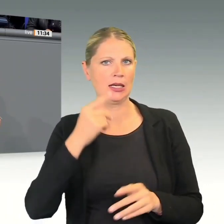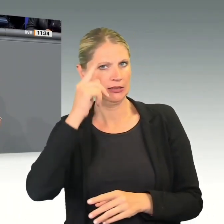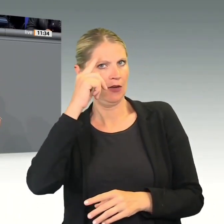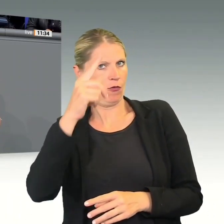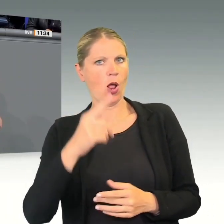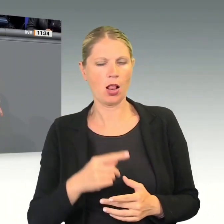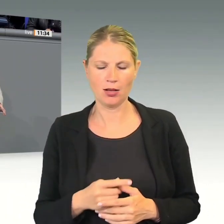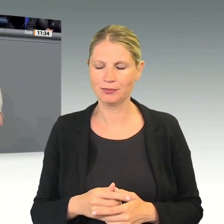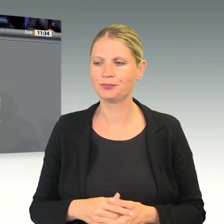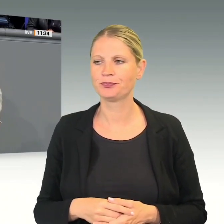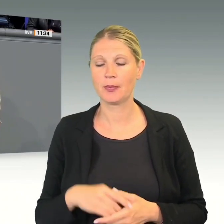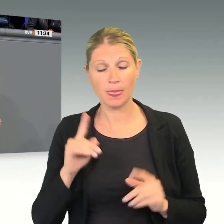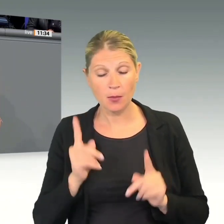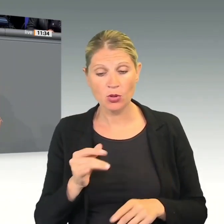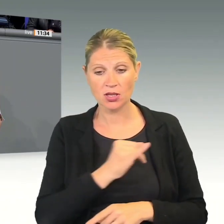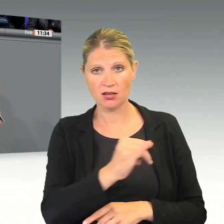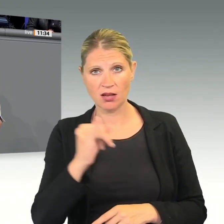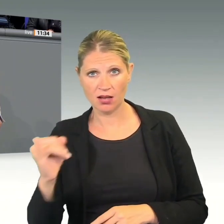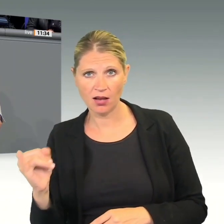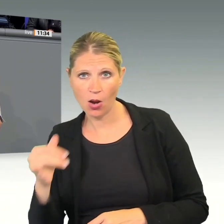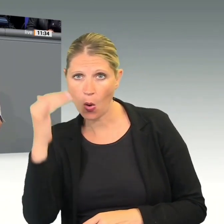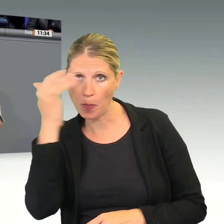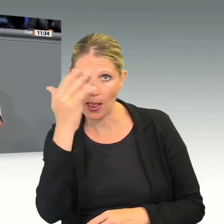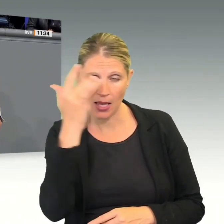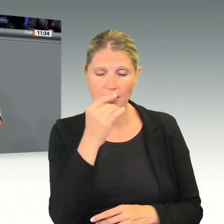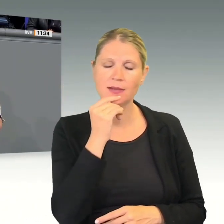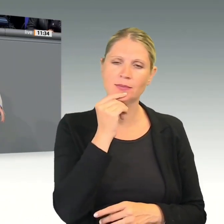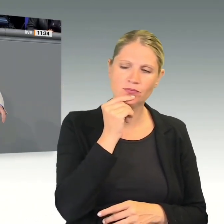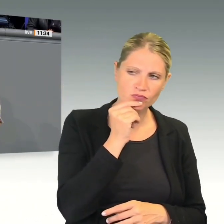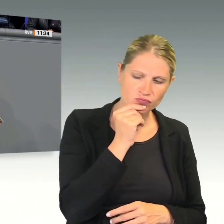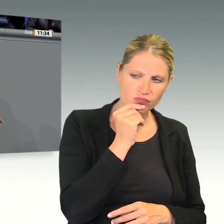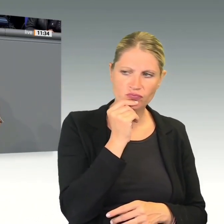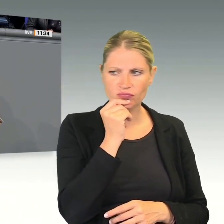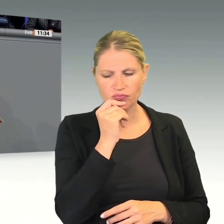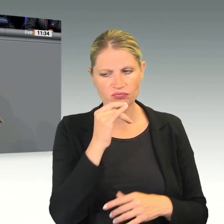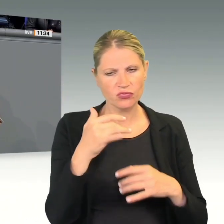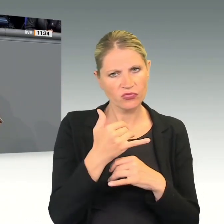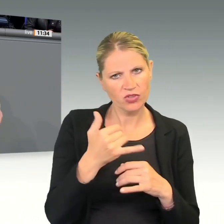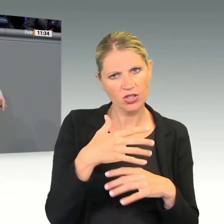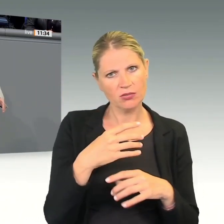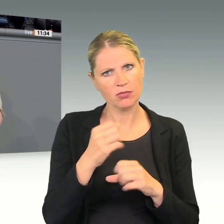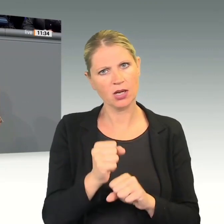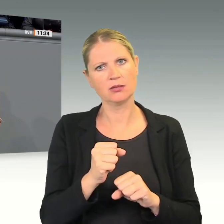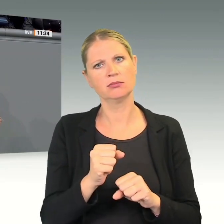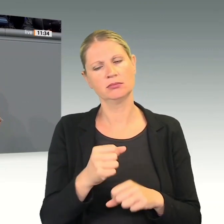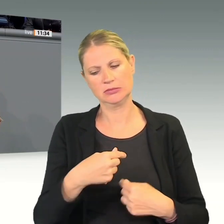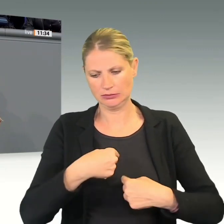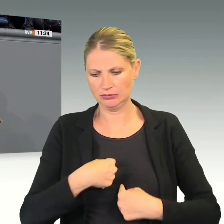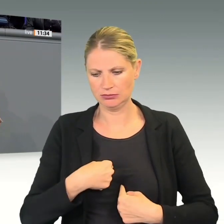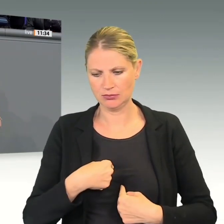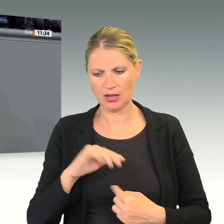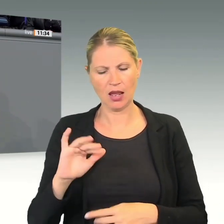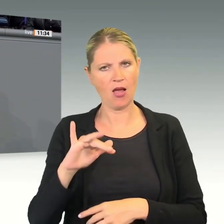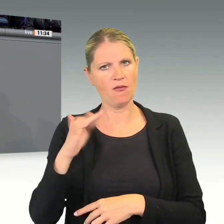natürlich jeder die Frage stellen, wo kann ich für den Erfolg beitragen? Da kann ich der Union